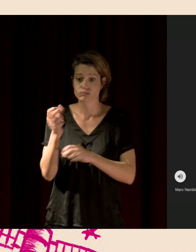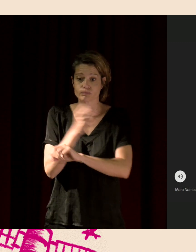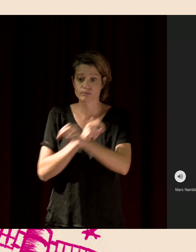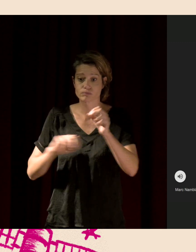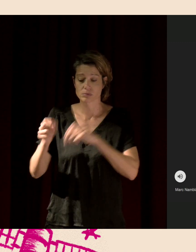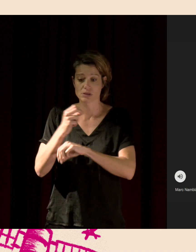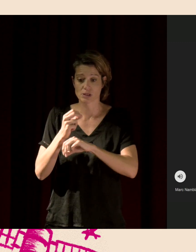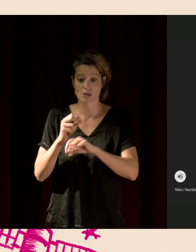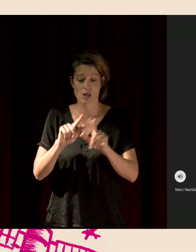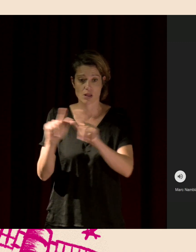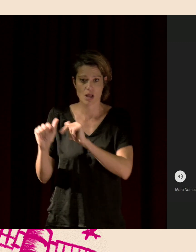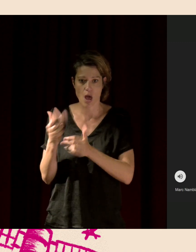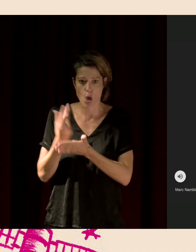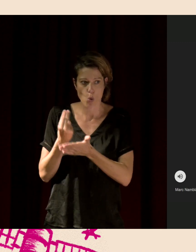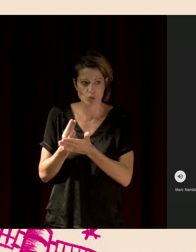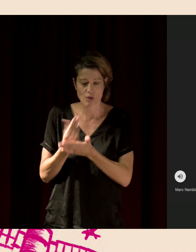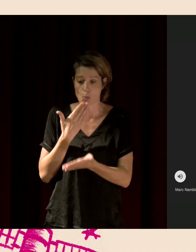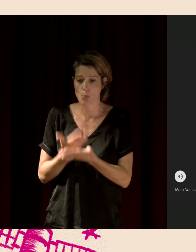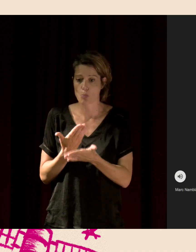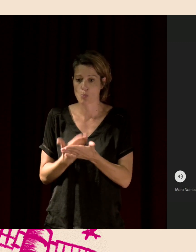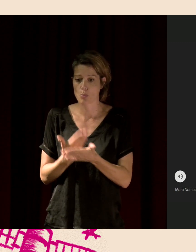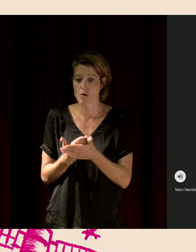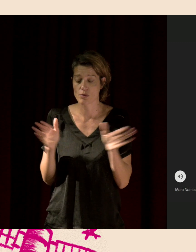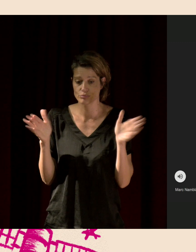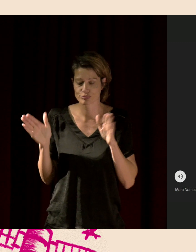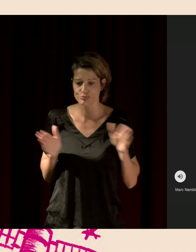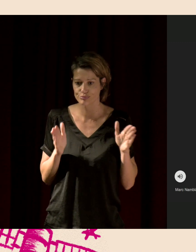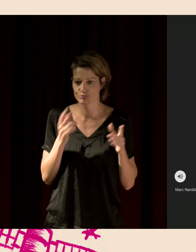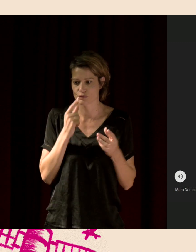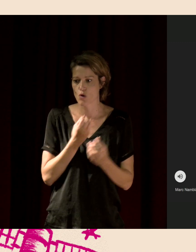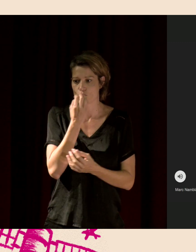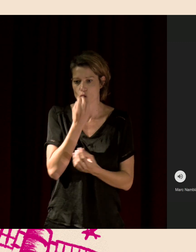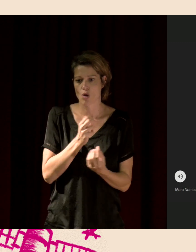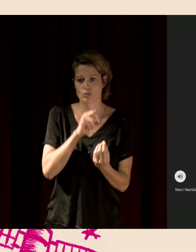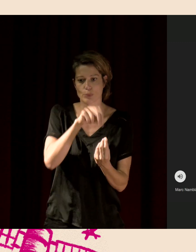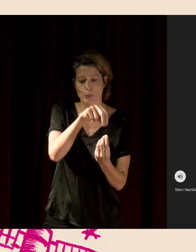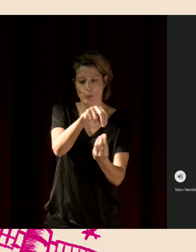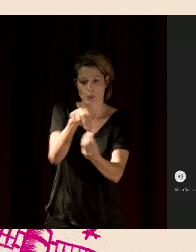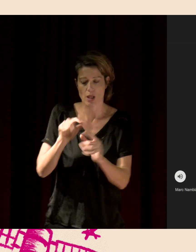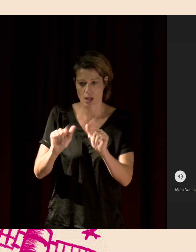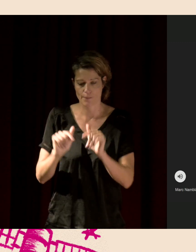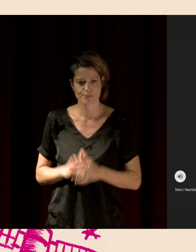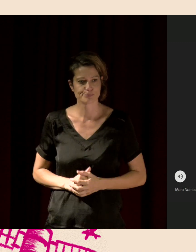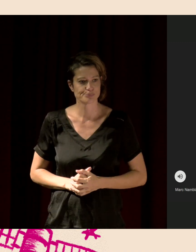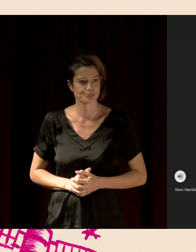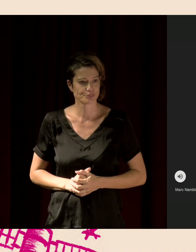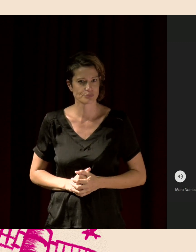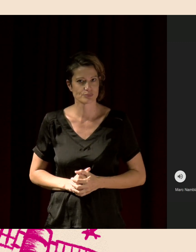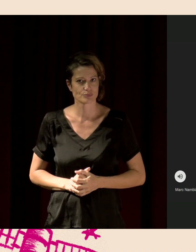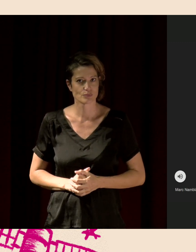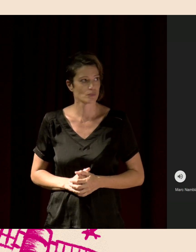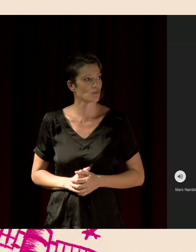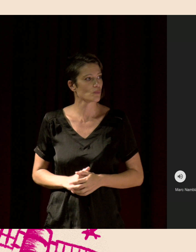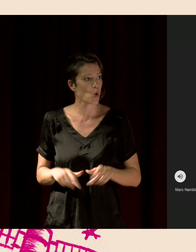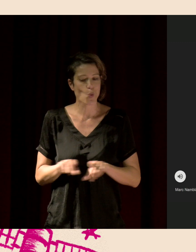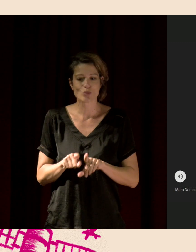pollinisation. C'est-à-dire que s'ils sont là et qu'ils bourdonnent des ailes, on peut supposer qu'il y a de la pollinisation des plantes à fleurs. Il y a les piques. On